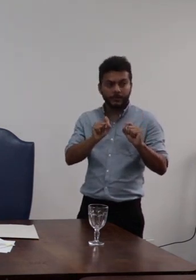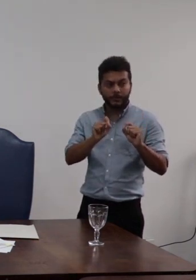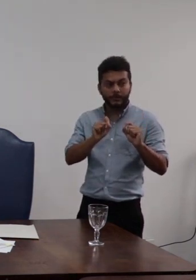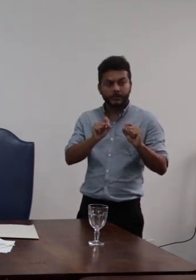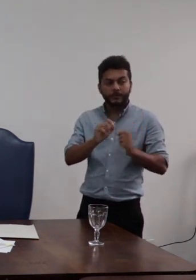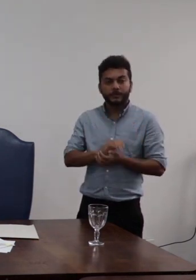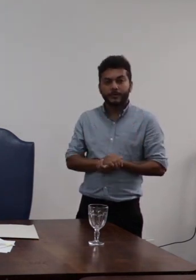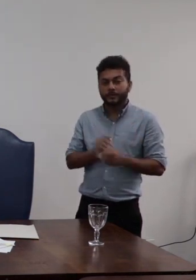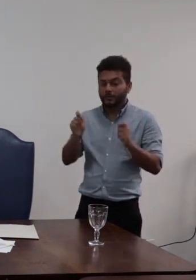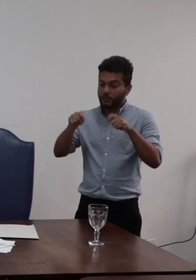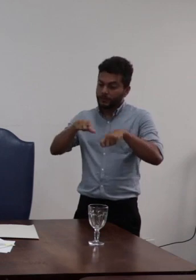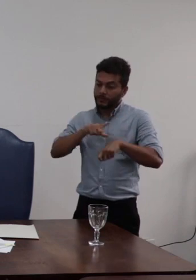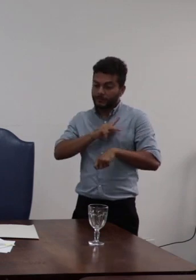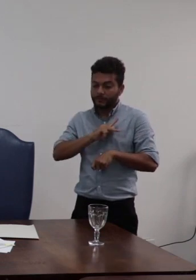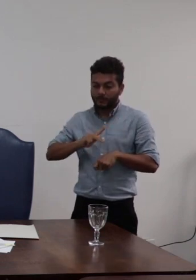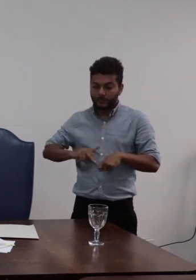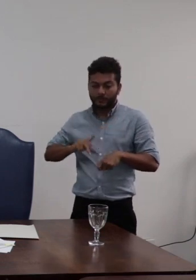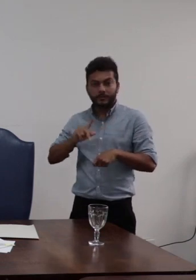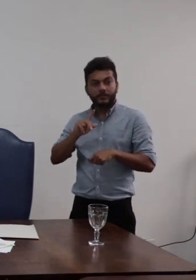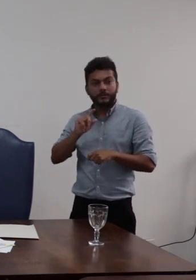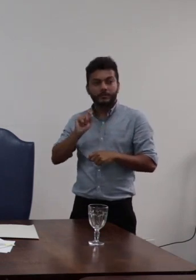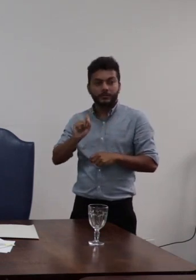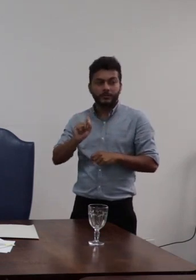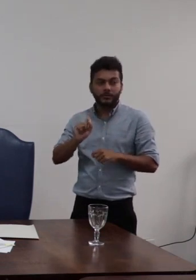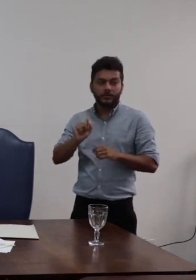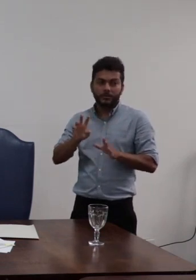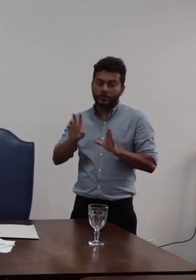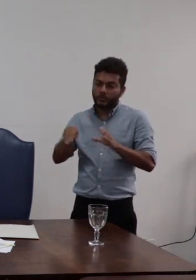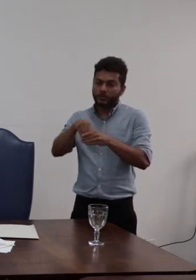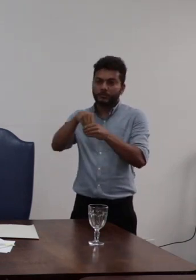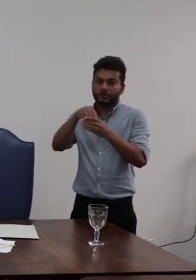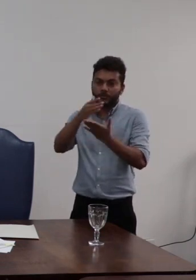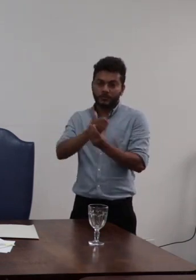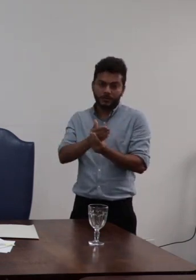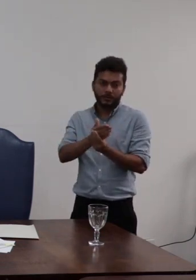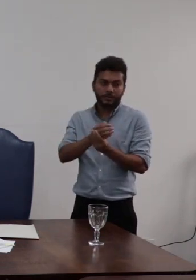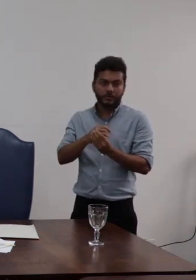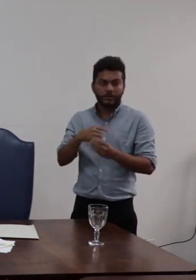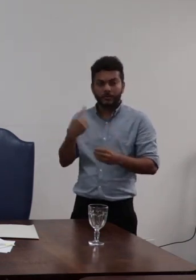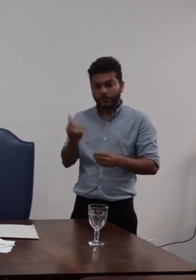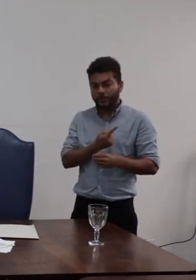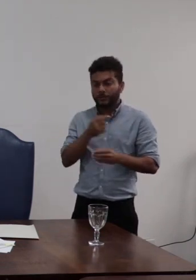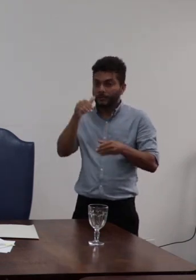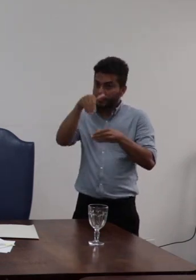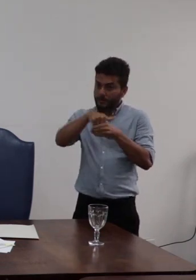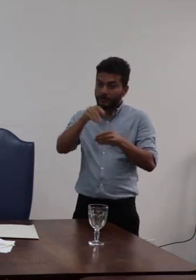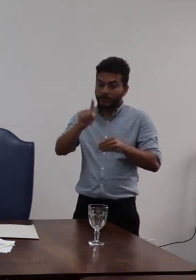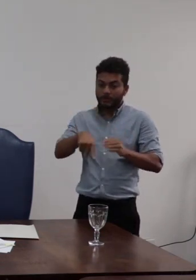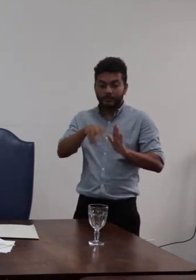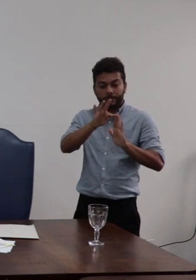consul colocou no processo é basicamente isso por isso que nós estamos votando o parecer